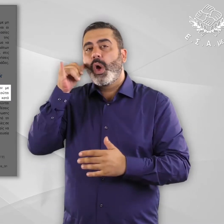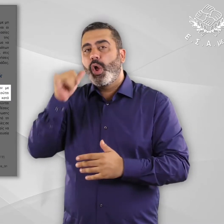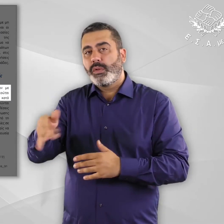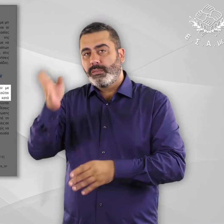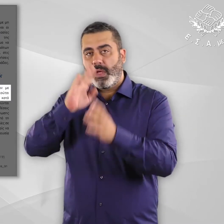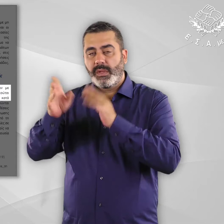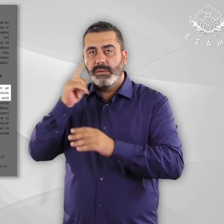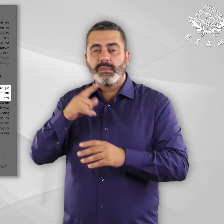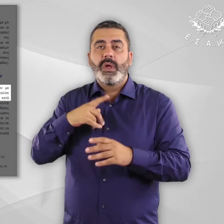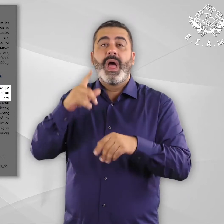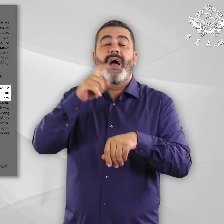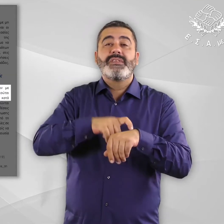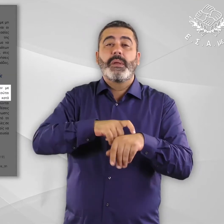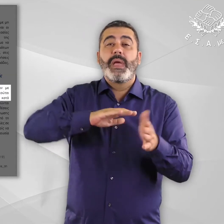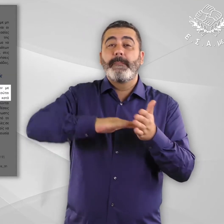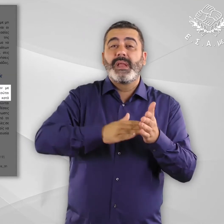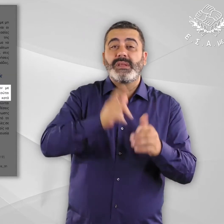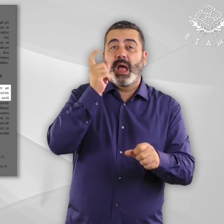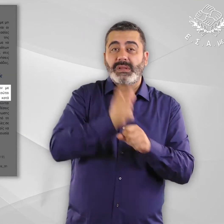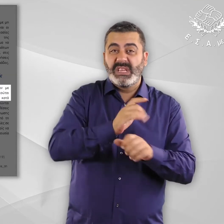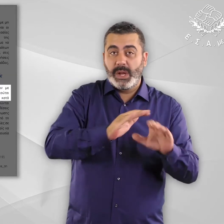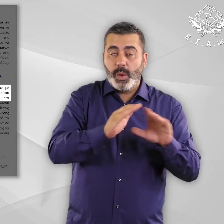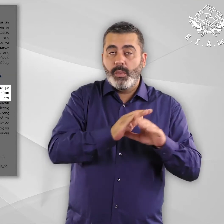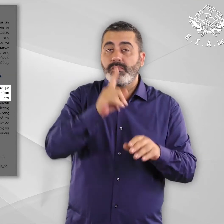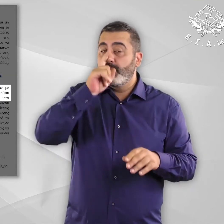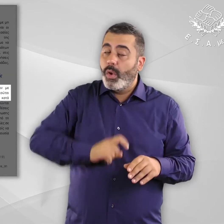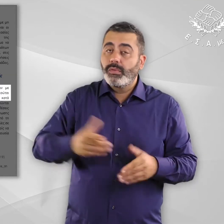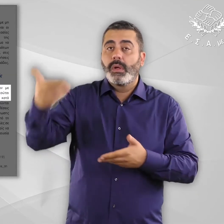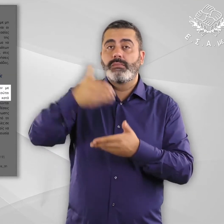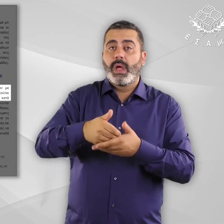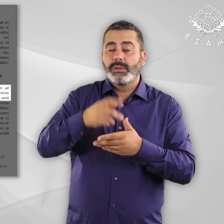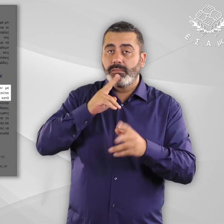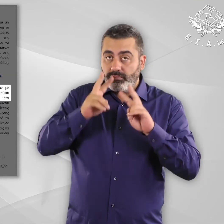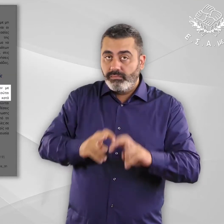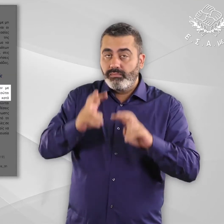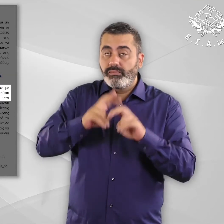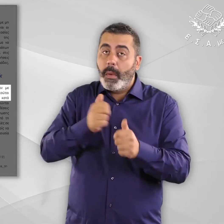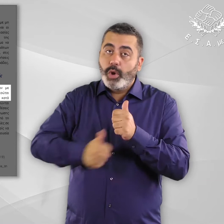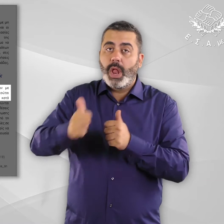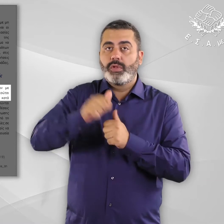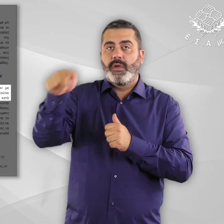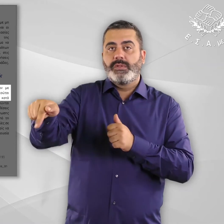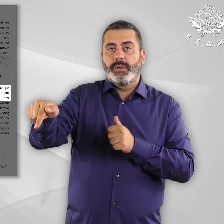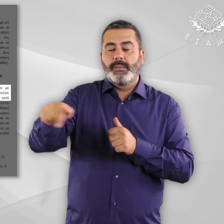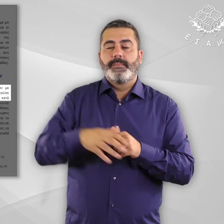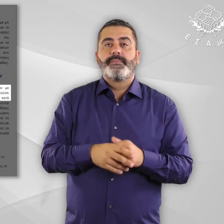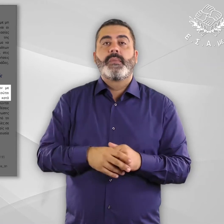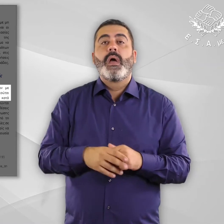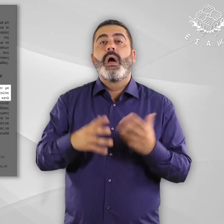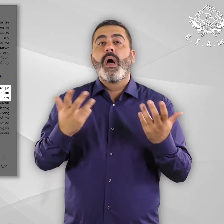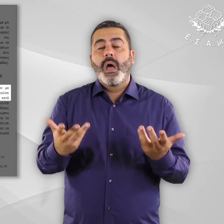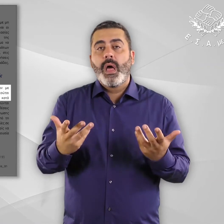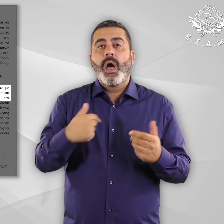περιπτώσεις ατόμων με αναπηρία και χρόνιες παθήσεις, η υπηρεσία ασύλου υποχρεούται να εξετάζεται αιτήματα των εν λόγω